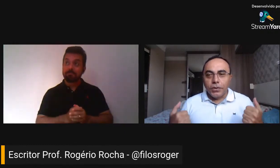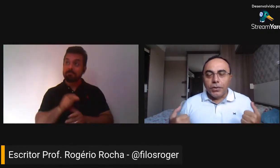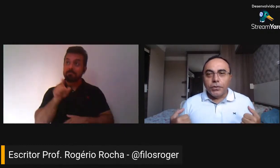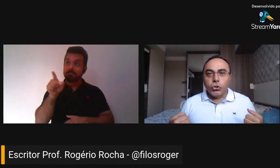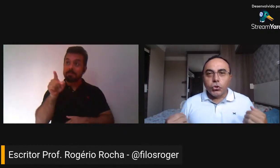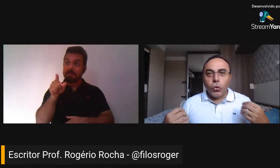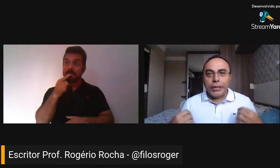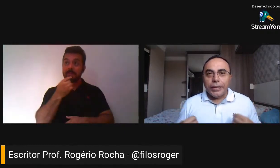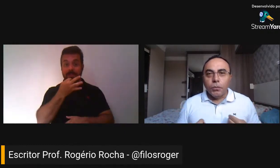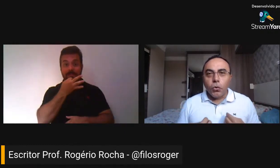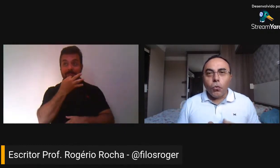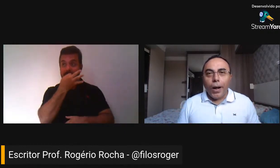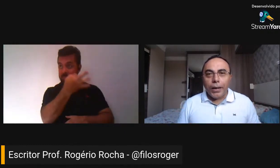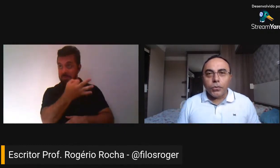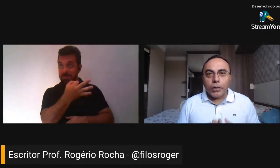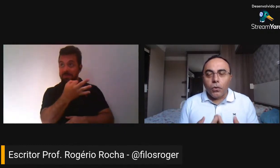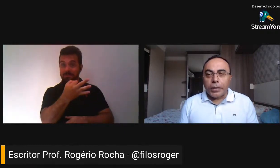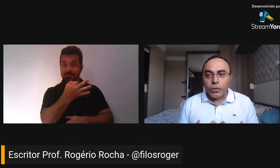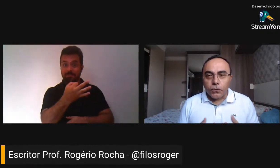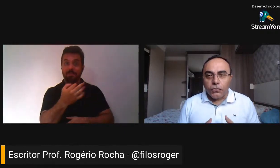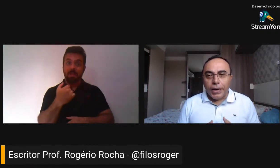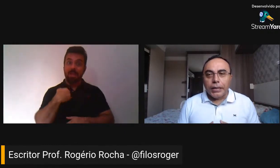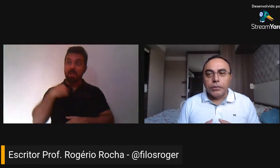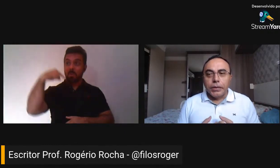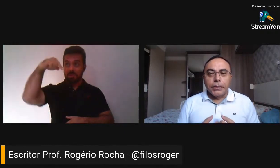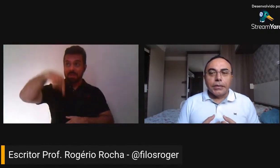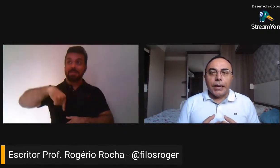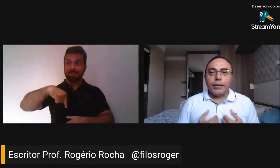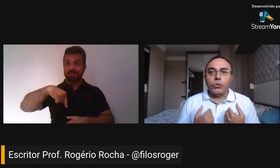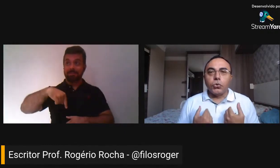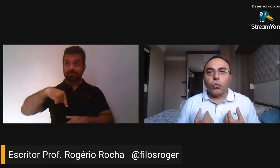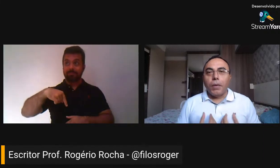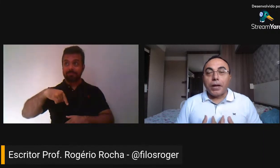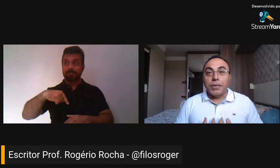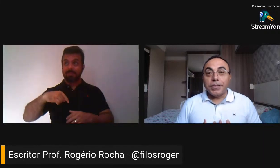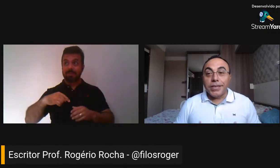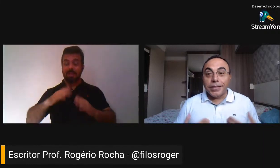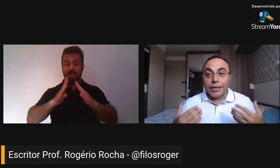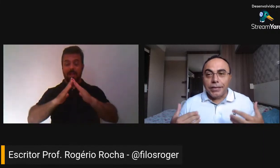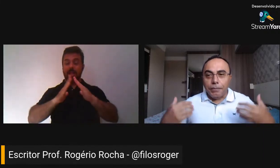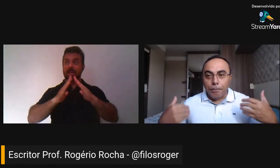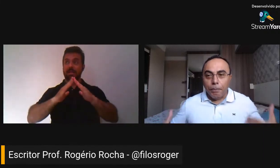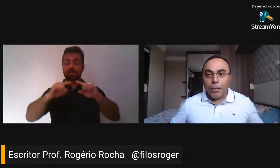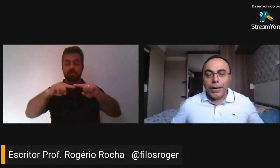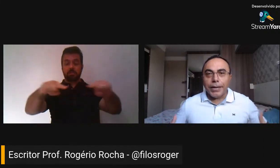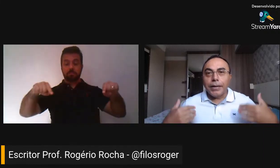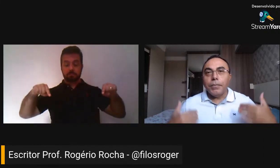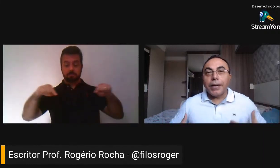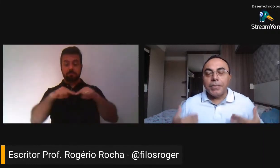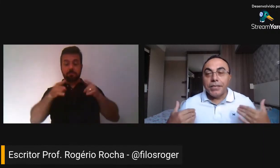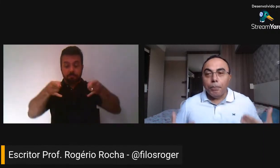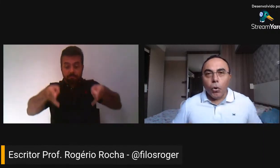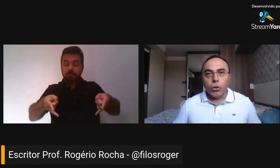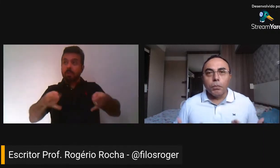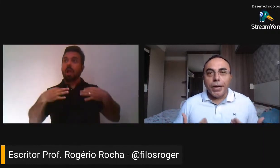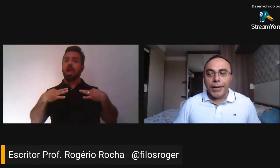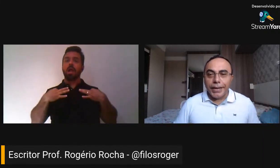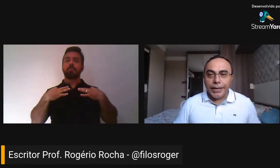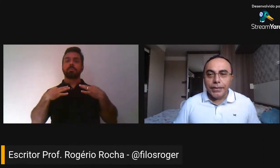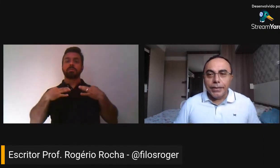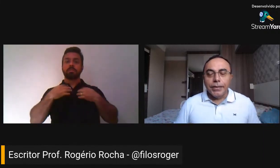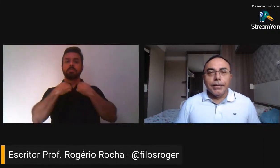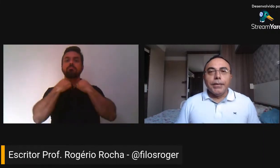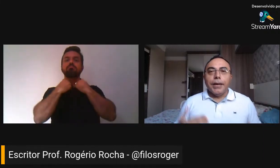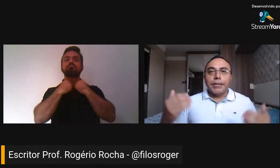dizer que eu estou aqui no meu quarto agora, enquanto falo, eu estou com uma camiseta branca, uma camisa polo